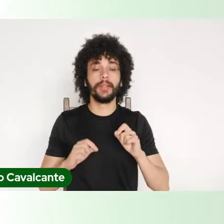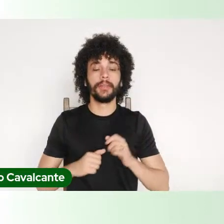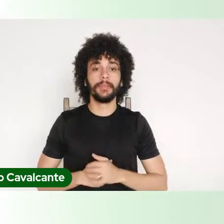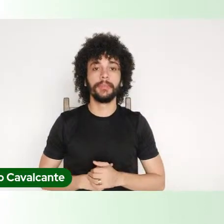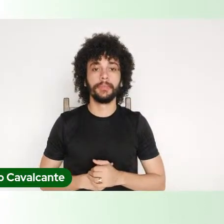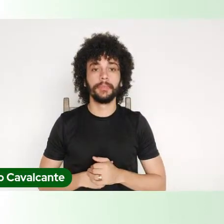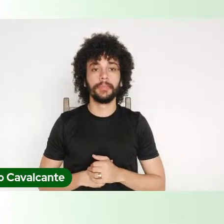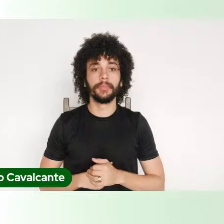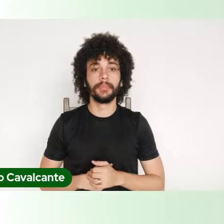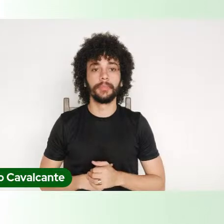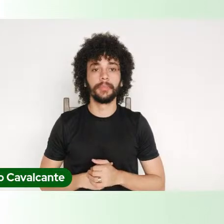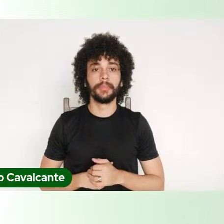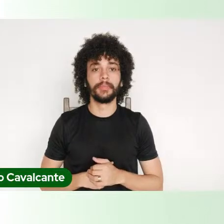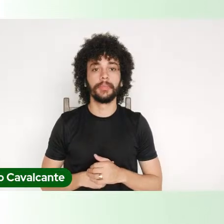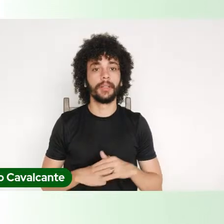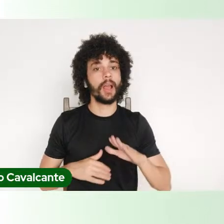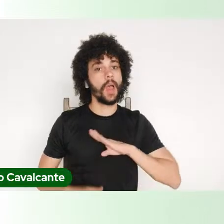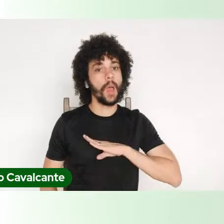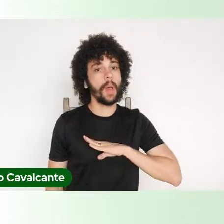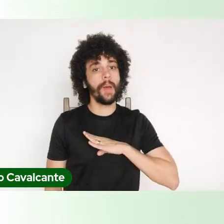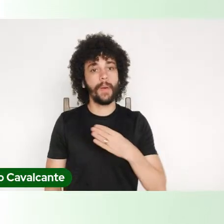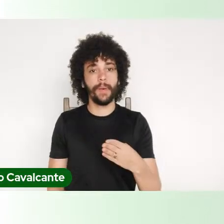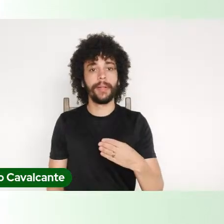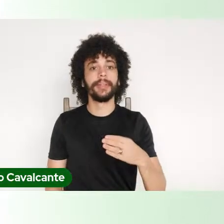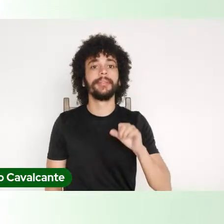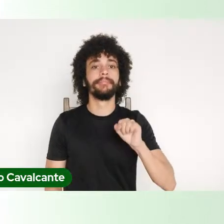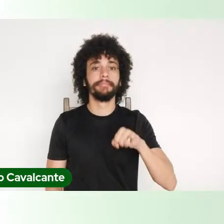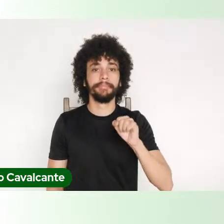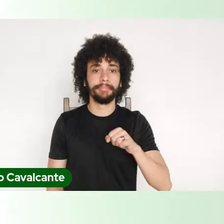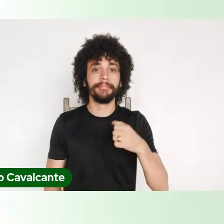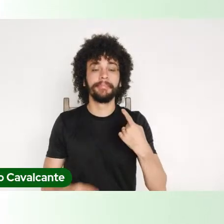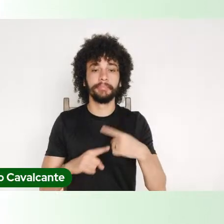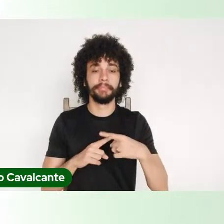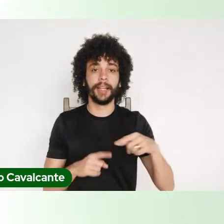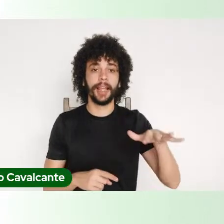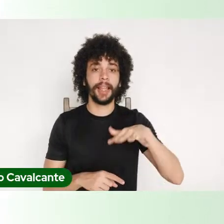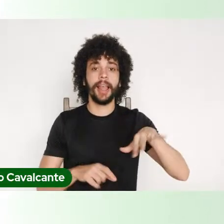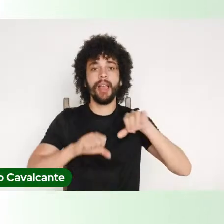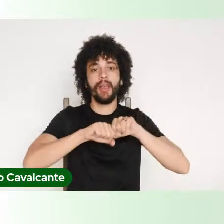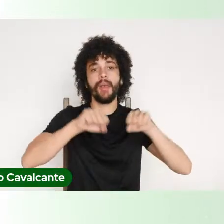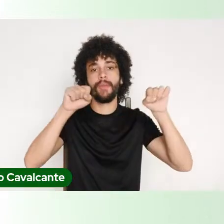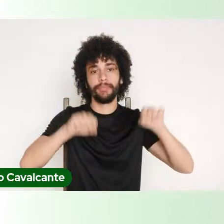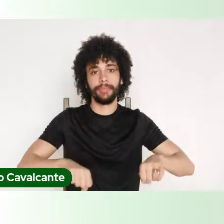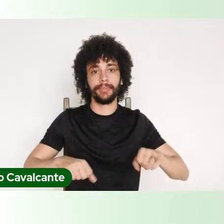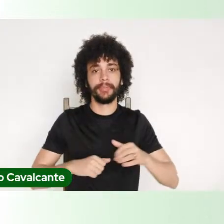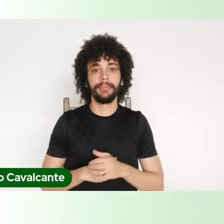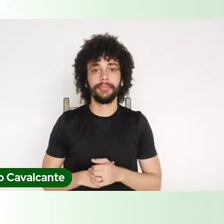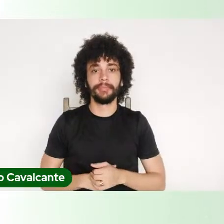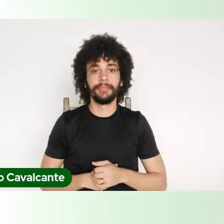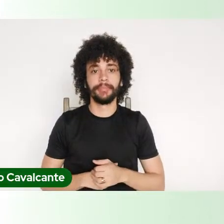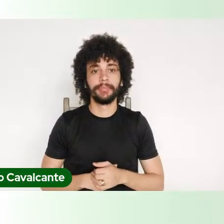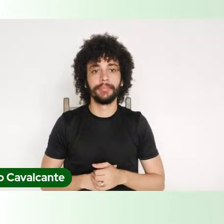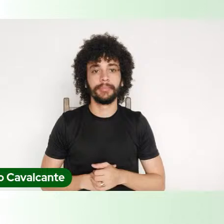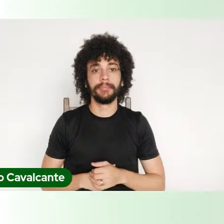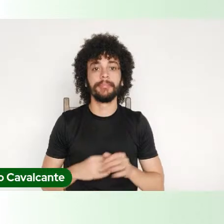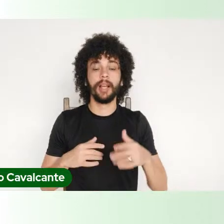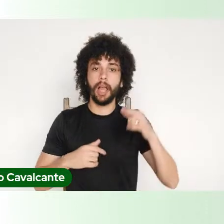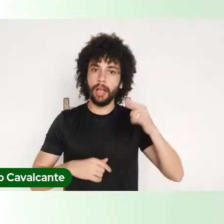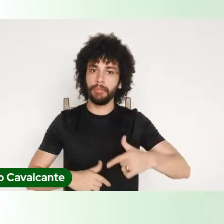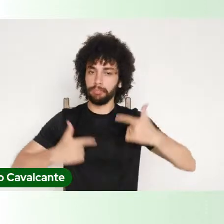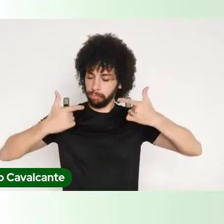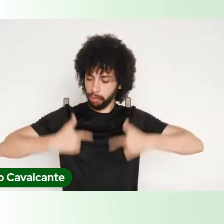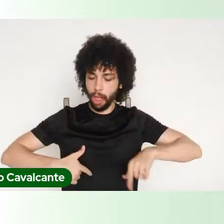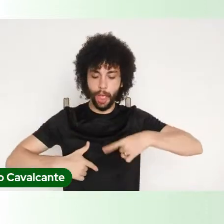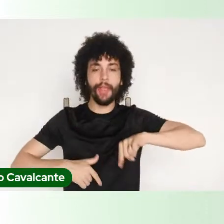muita coragem de fazer isso, porque enfrenta um sistema. Mas é essa postura que nós